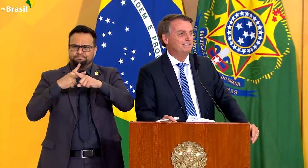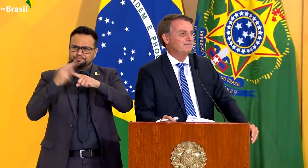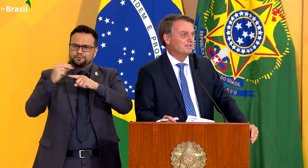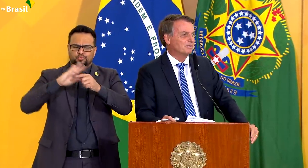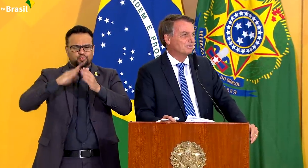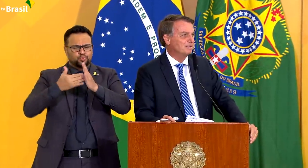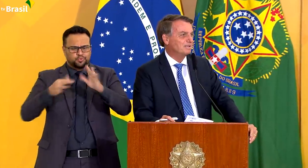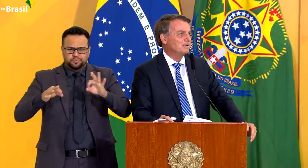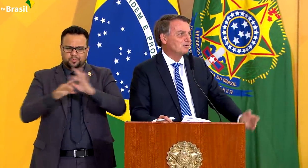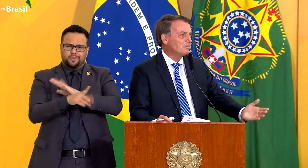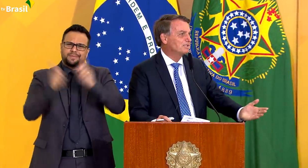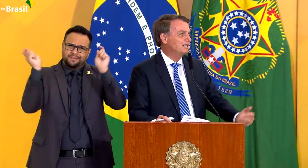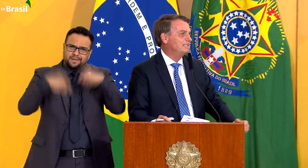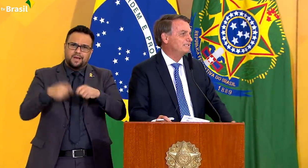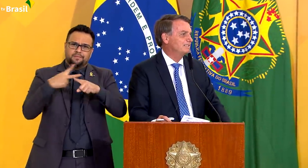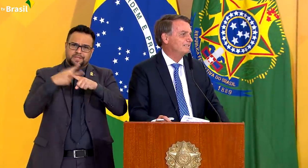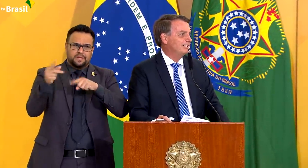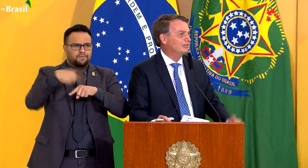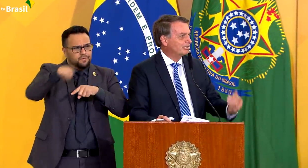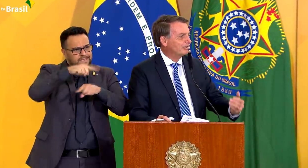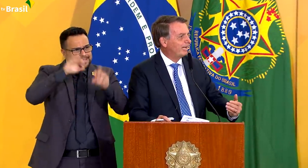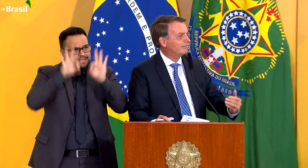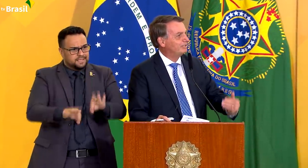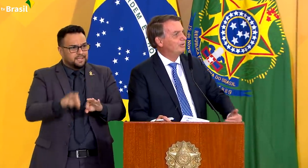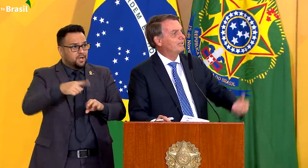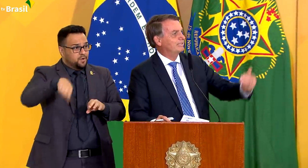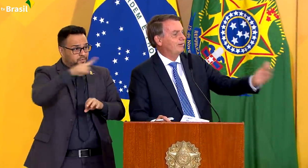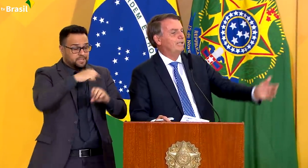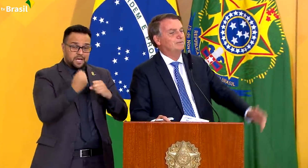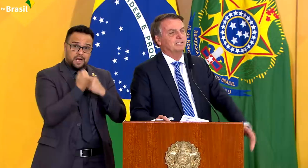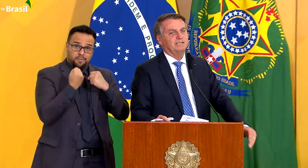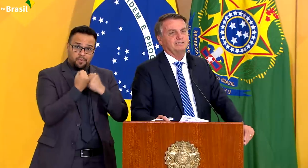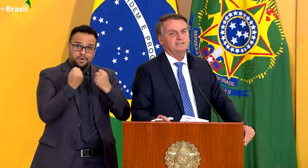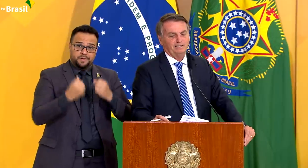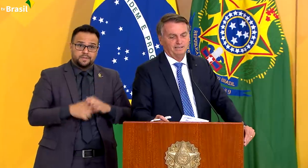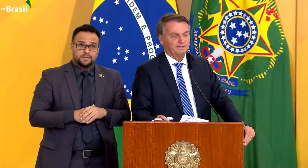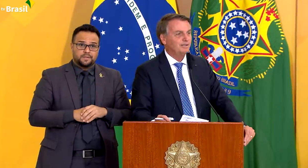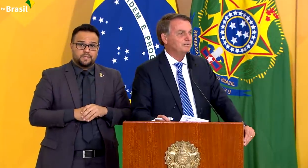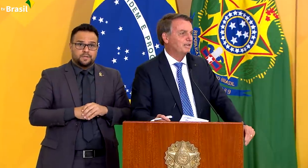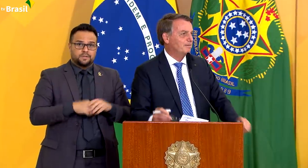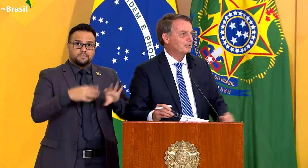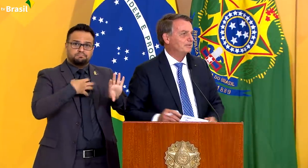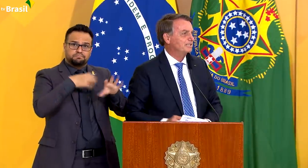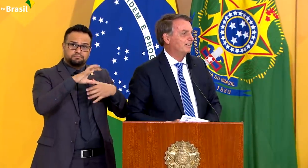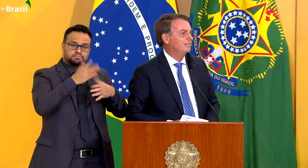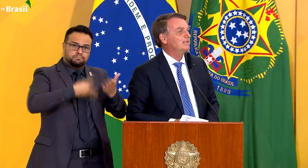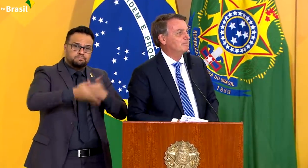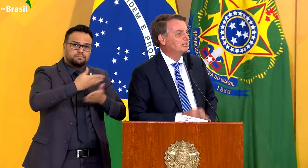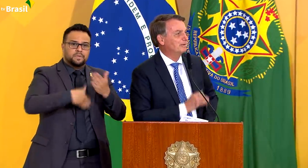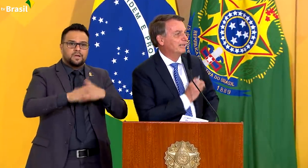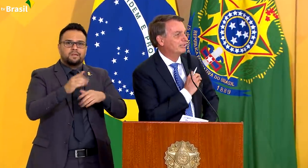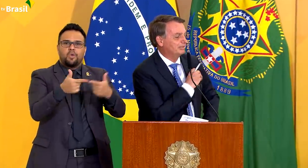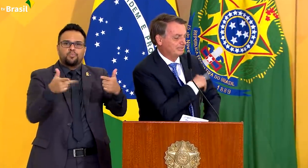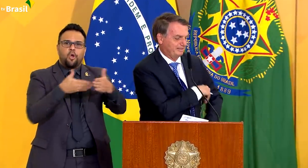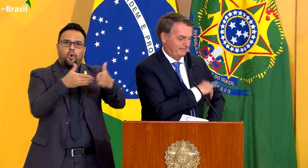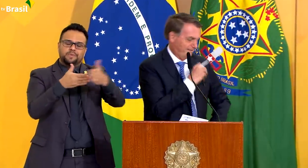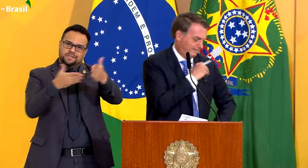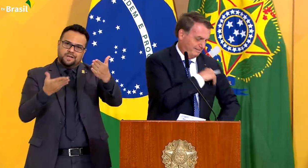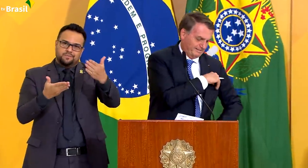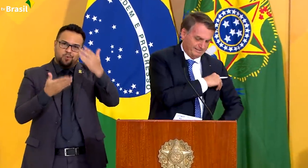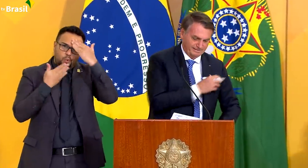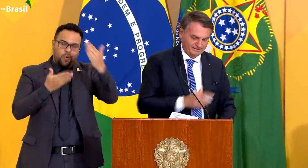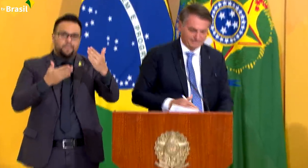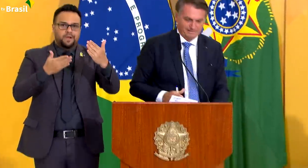certeza nisso. E com vocês ao nosso lado e nós ao lado de vocês não teremos obstáculos. Muito obrigado a todos.